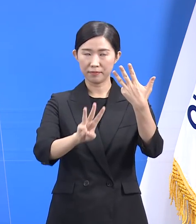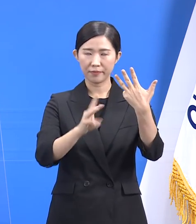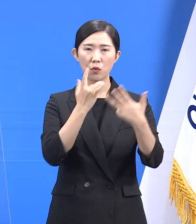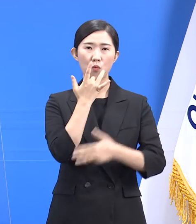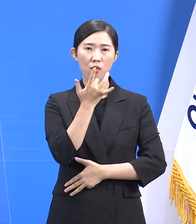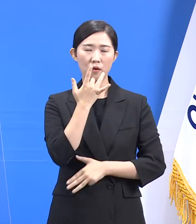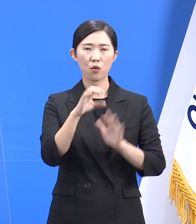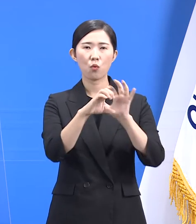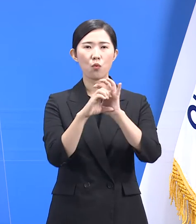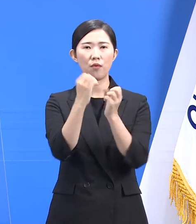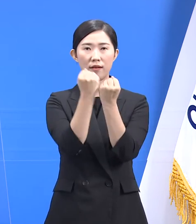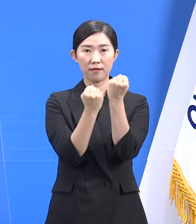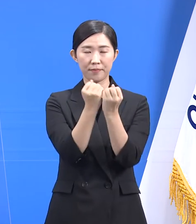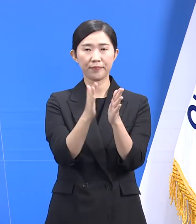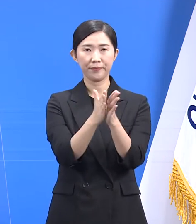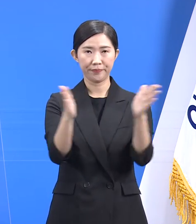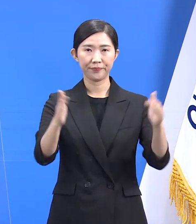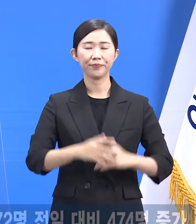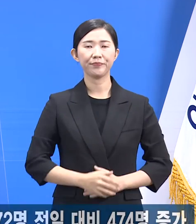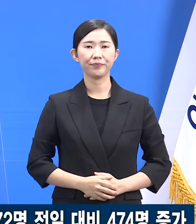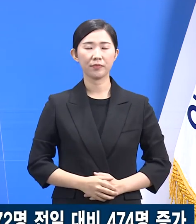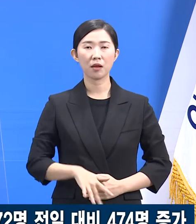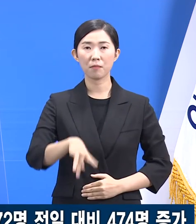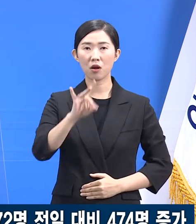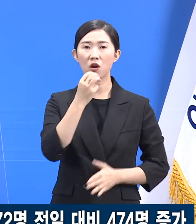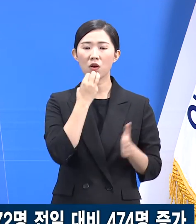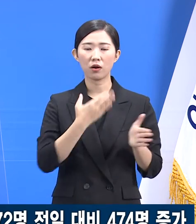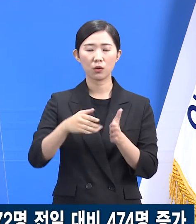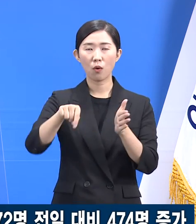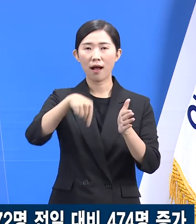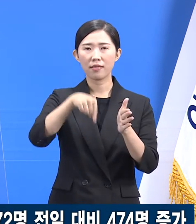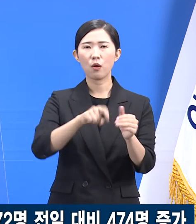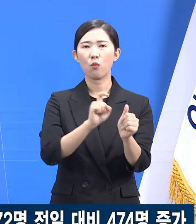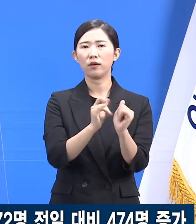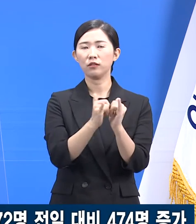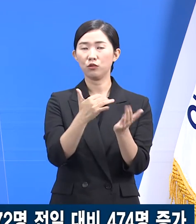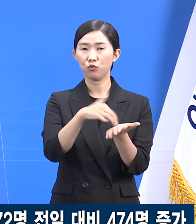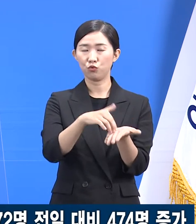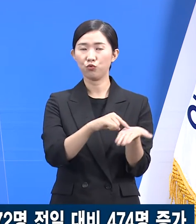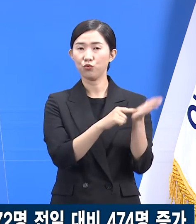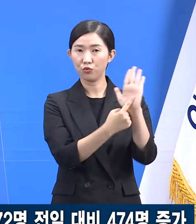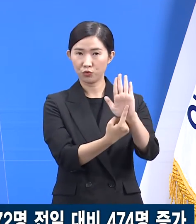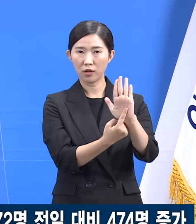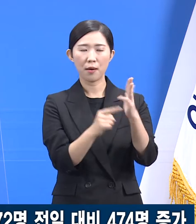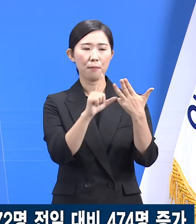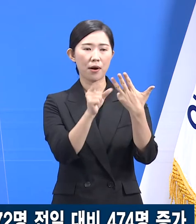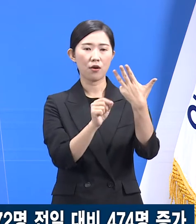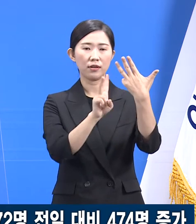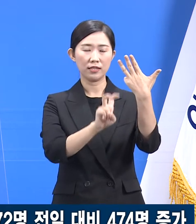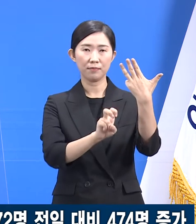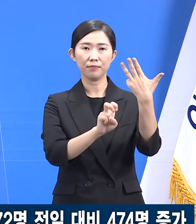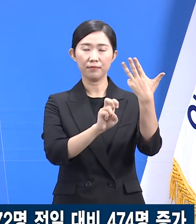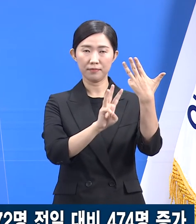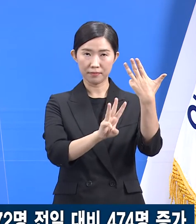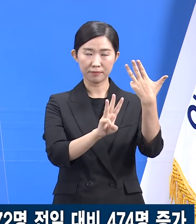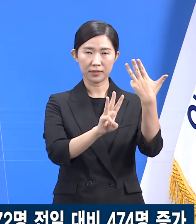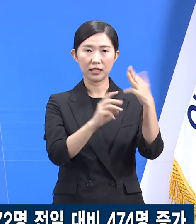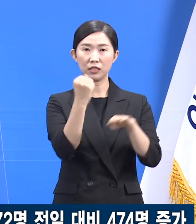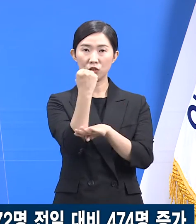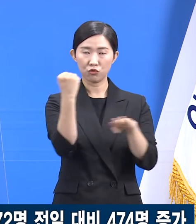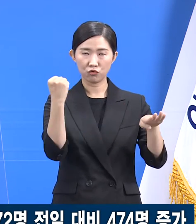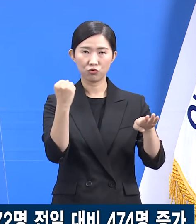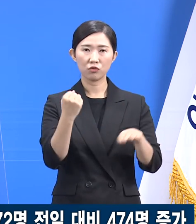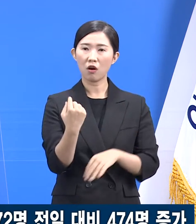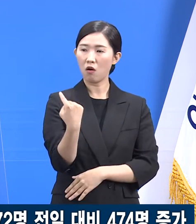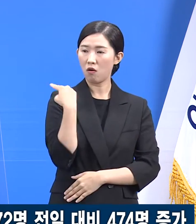기자회견을 시작하겠습니다. 먼저 경기도 확진자 발생 현황입니다. 8월 24일 0시 기준 경기도 확진자 수는